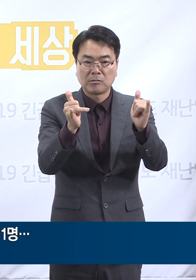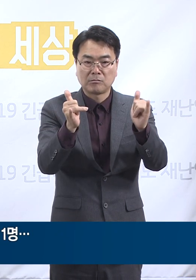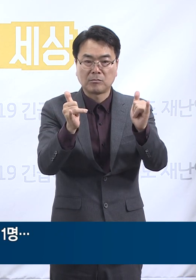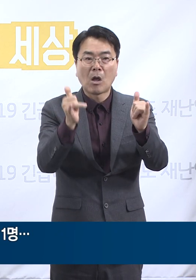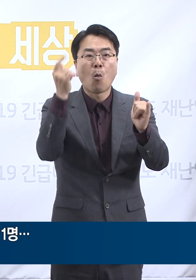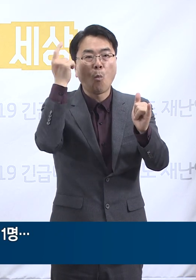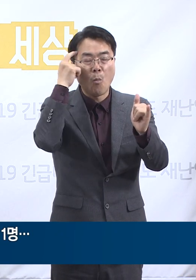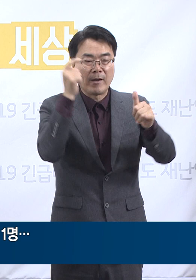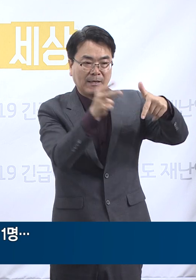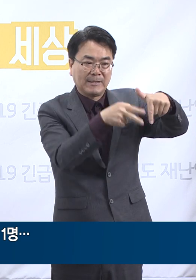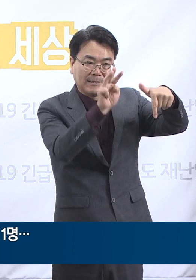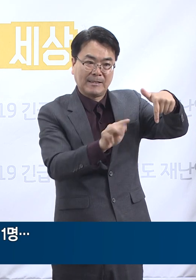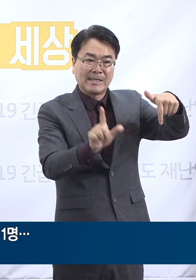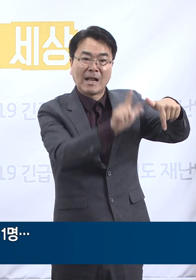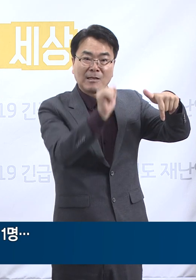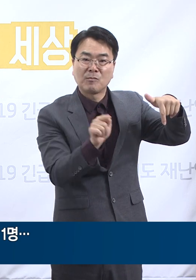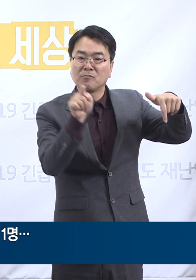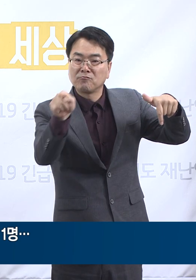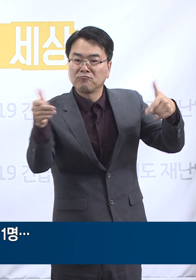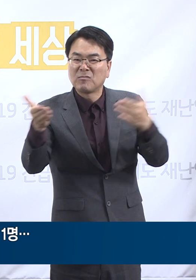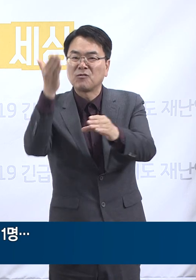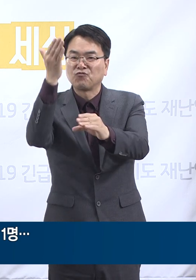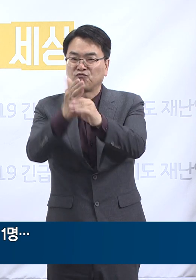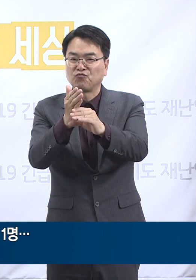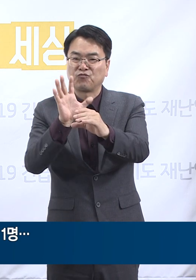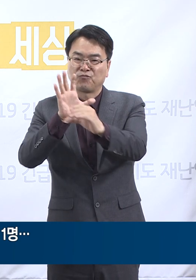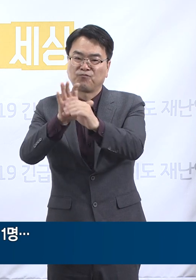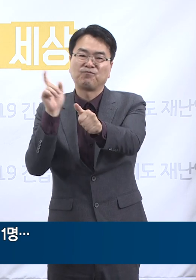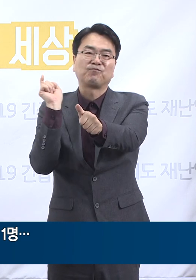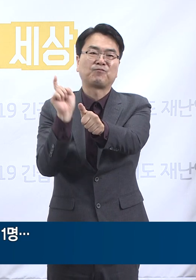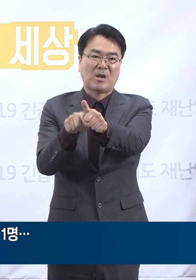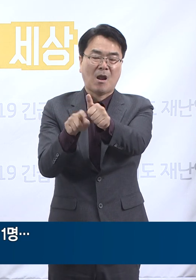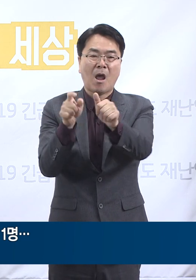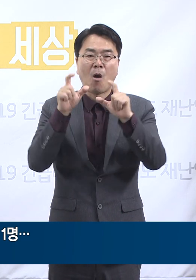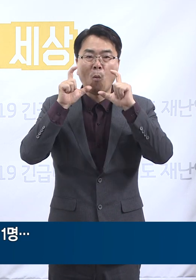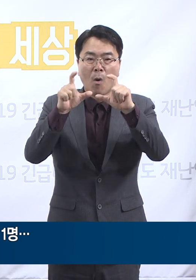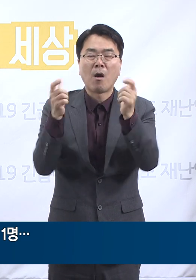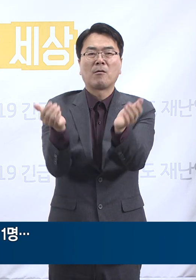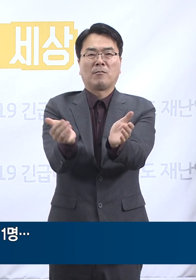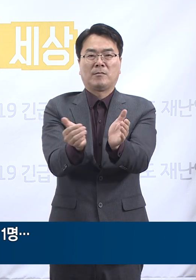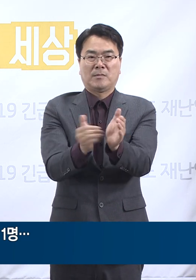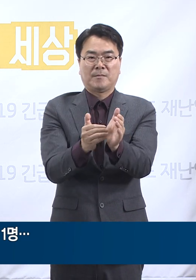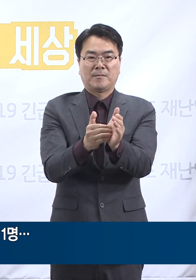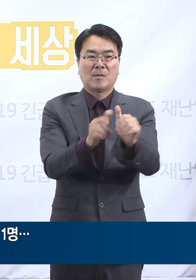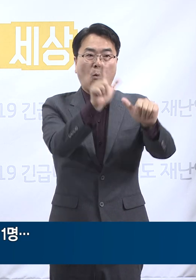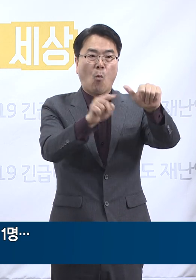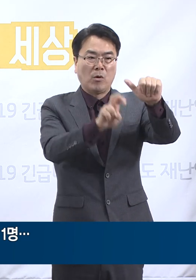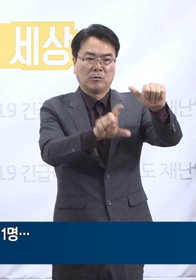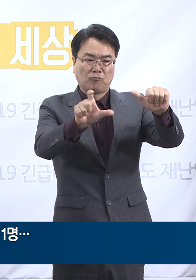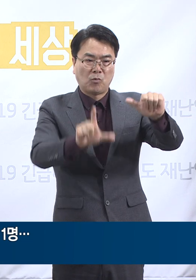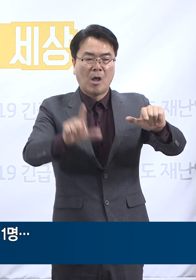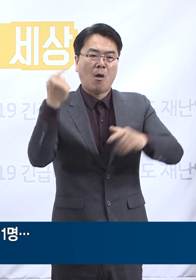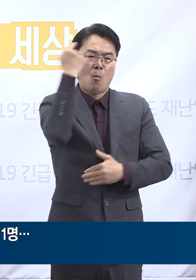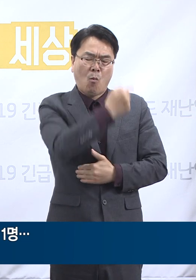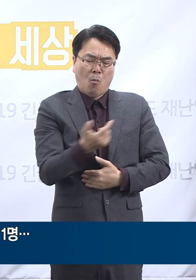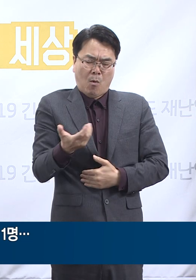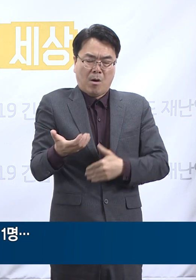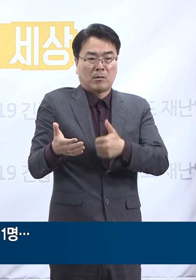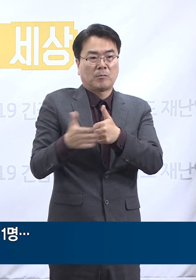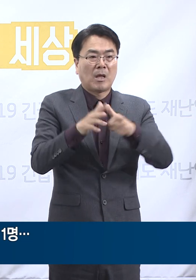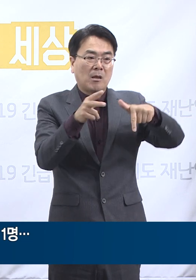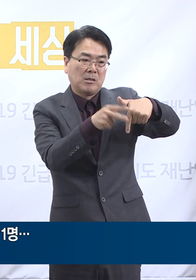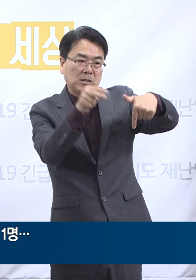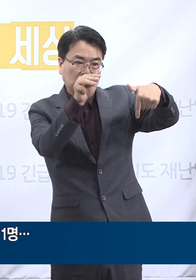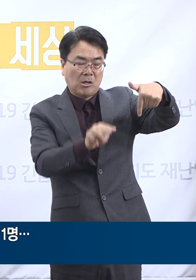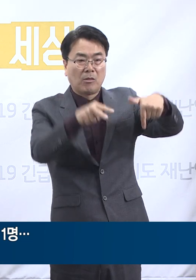한 명이 5월 27일 확진 판정을 받았습니다. 이 확진자는 지난 5월 25일 증상이 발현되자 인천 세종병원